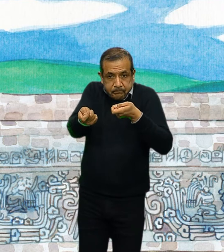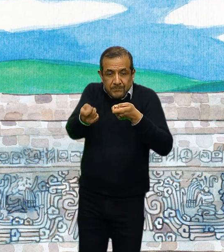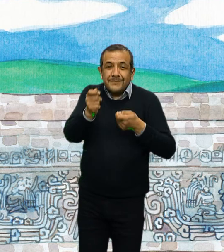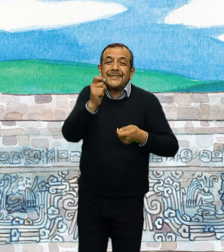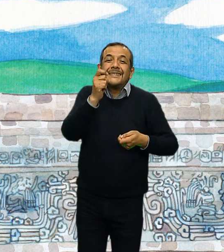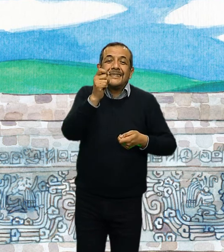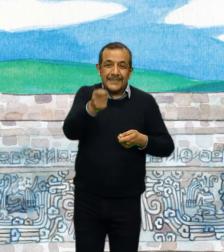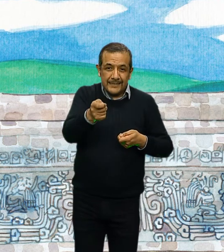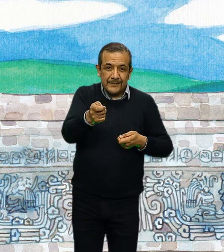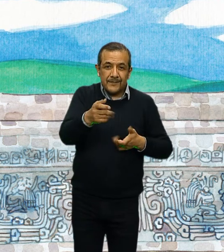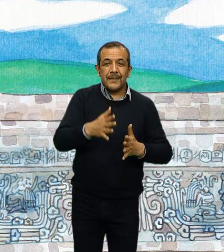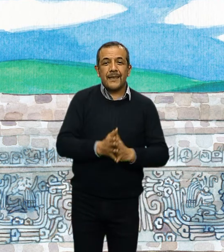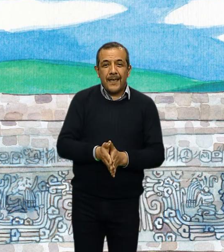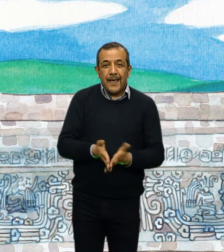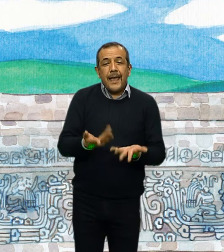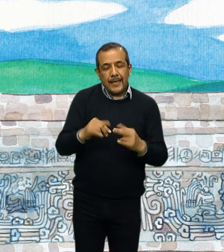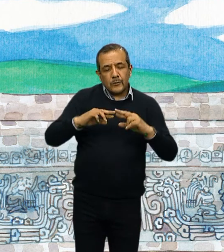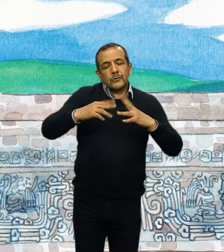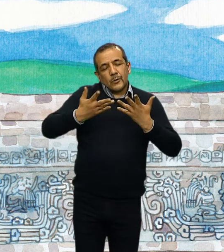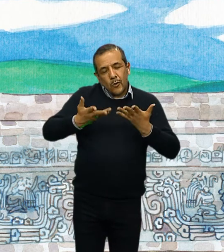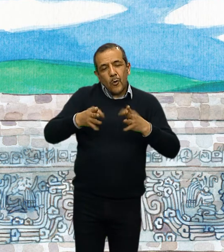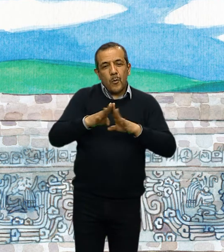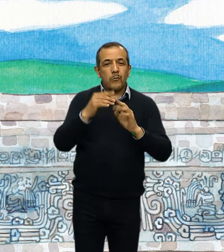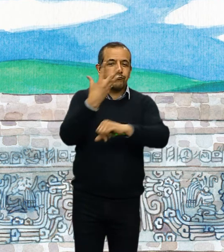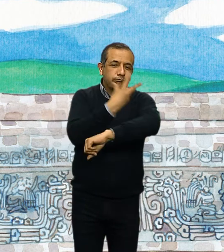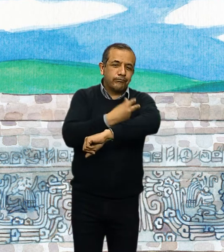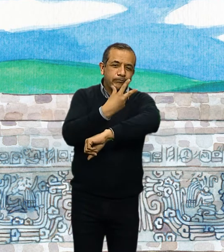generalmente, relacionado con los ajustes de tiempo.